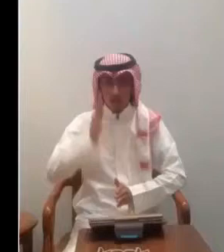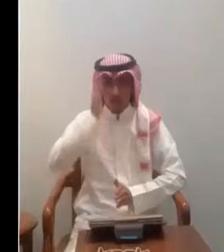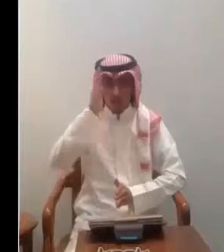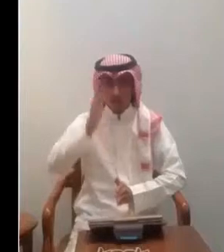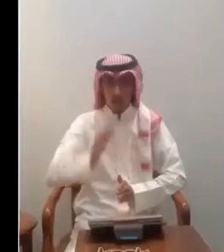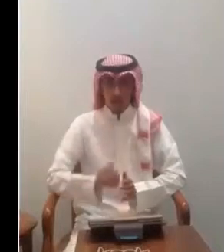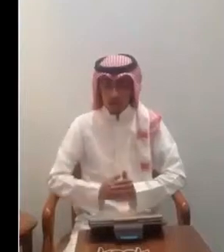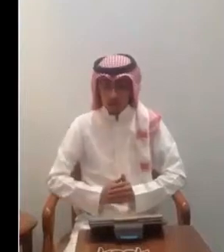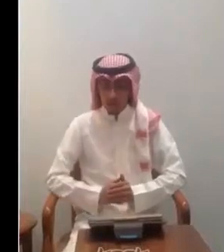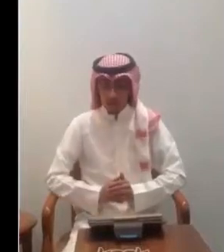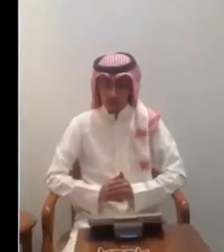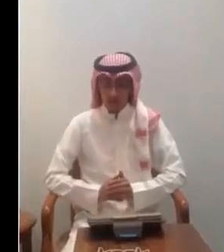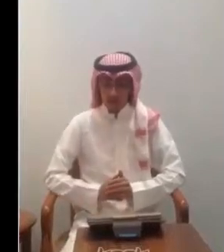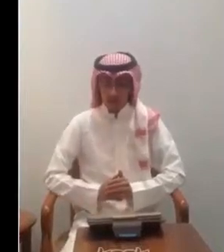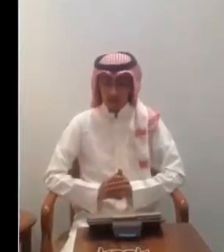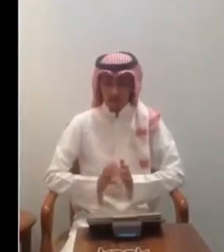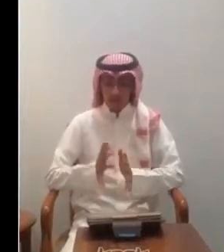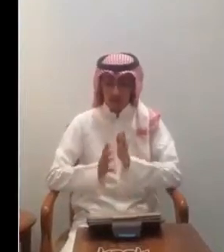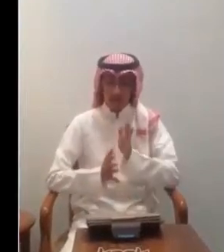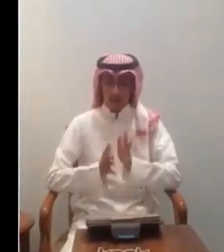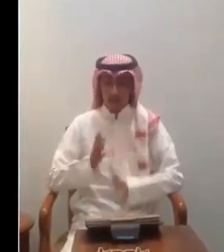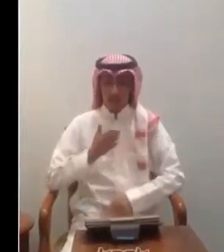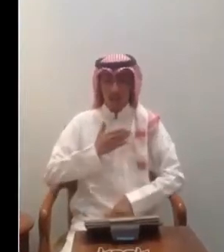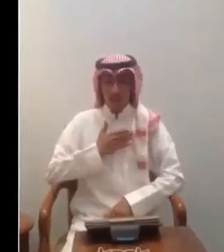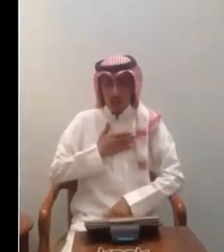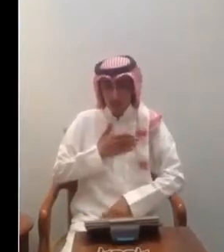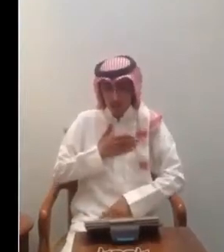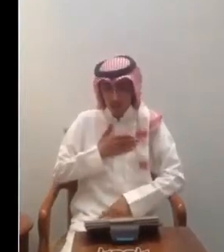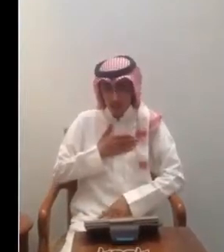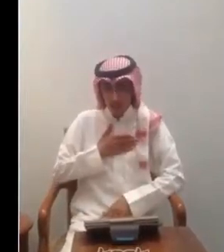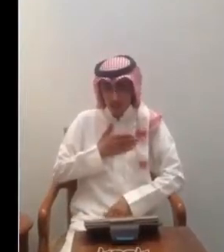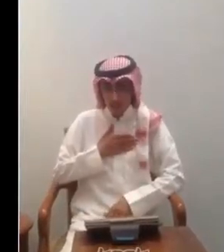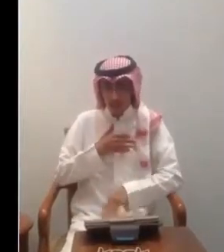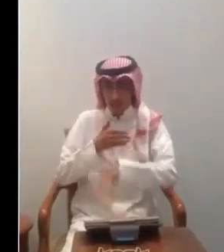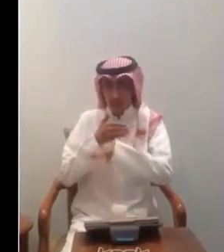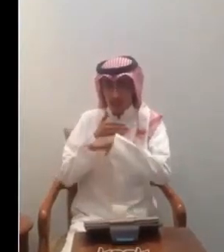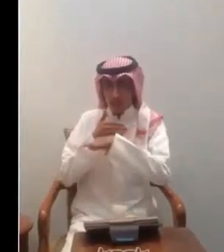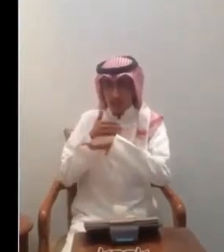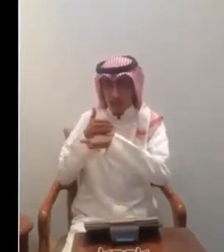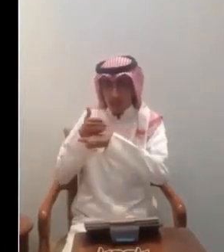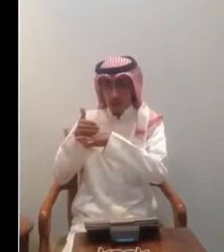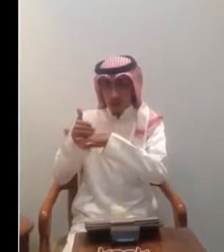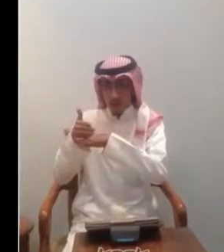السلام عليكم إشارة آسف تأخرت